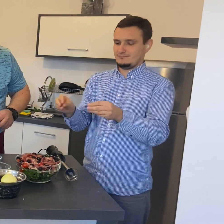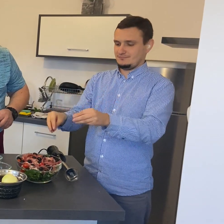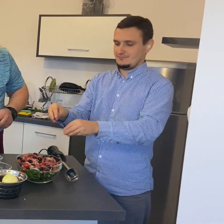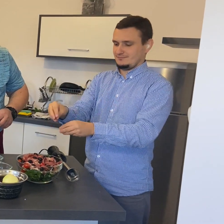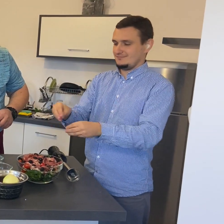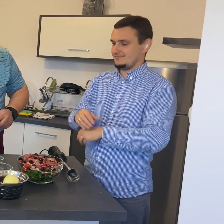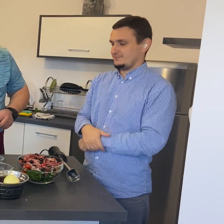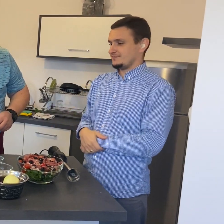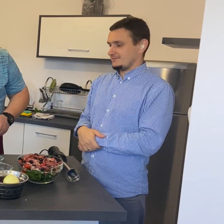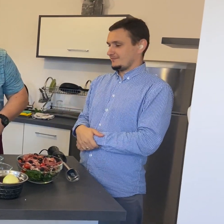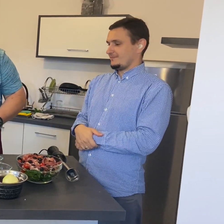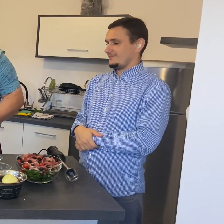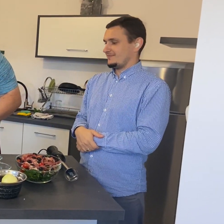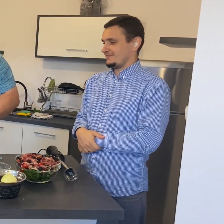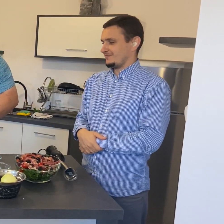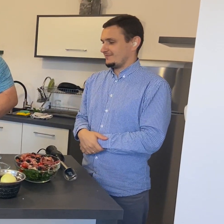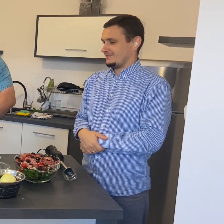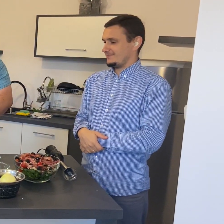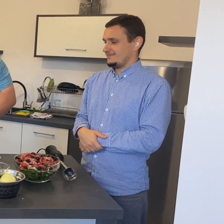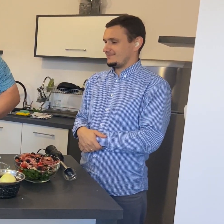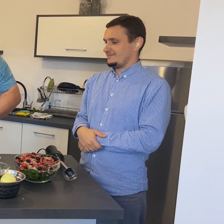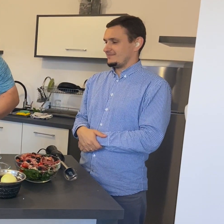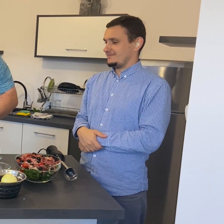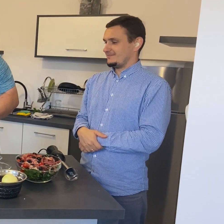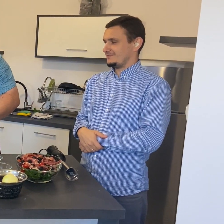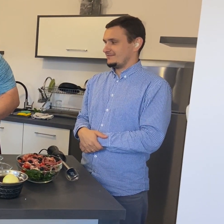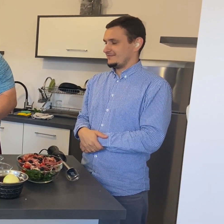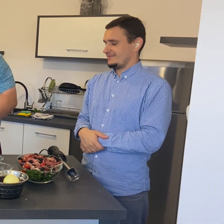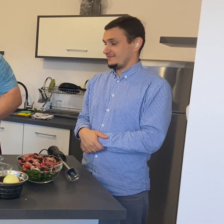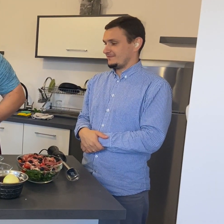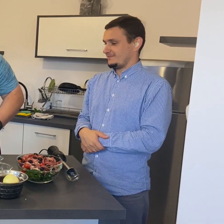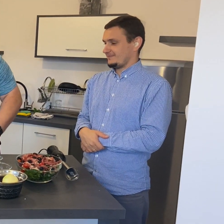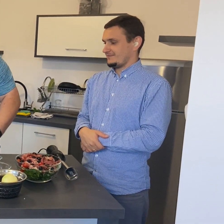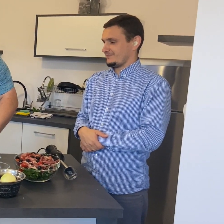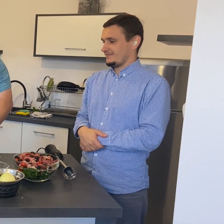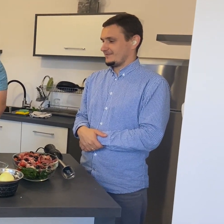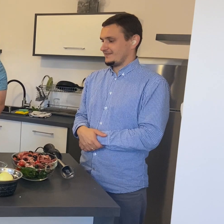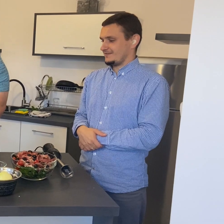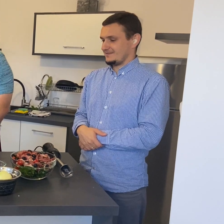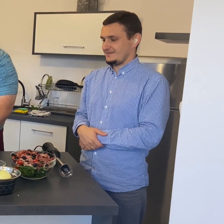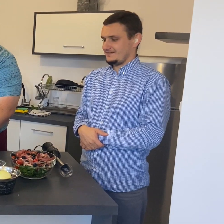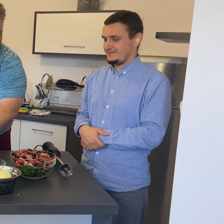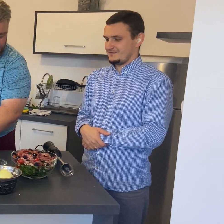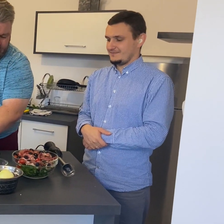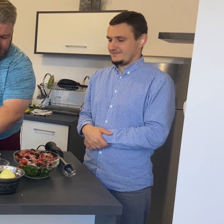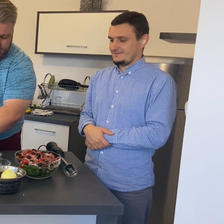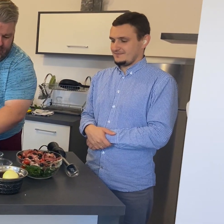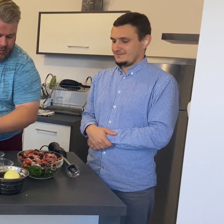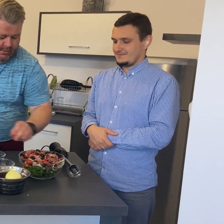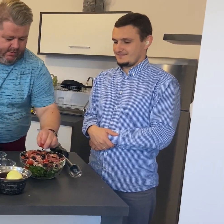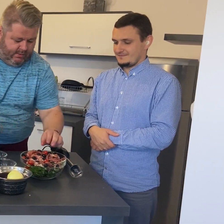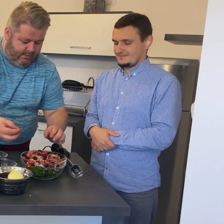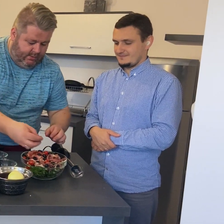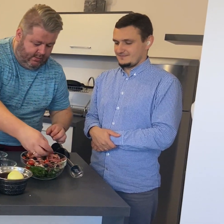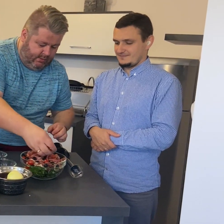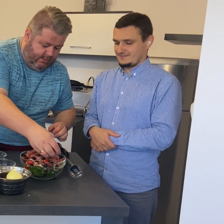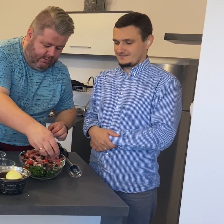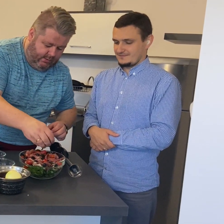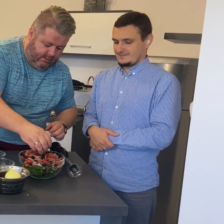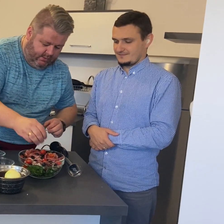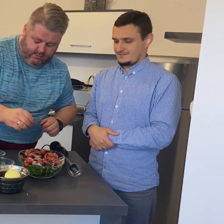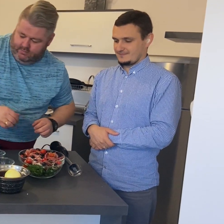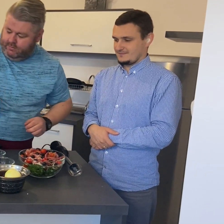szwarzwalony